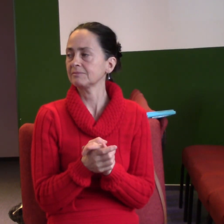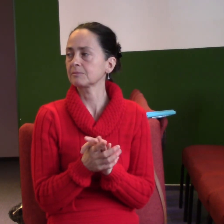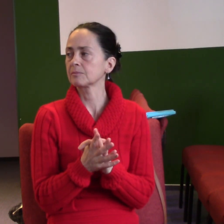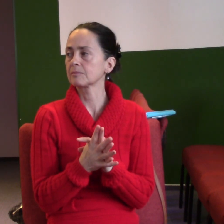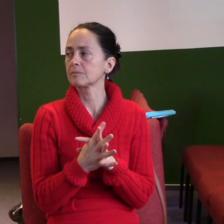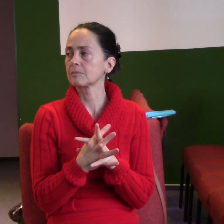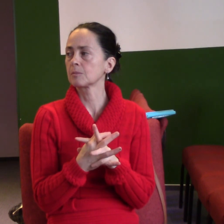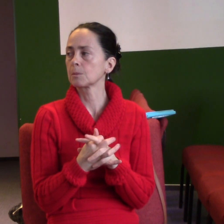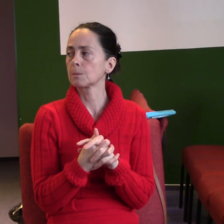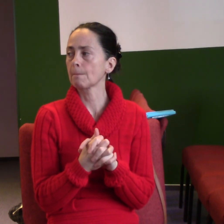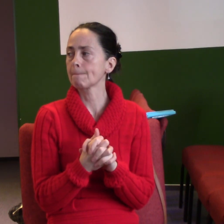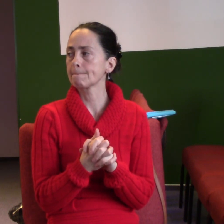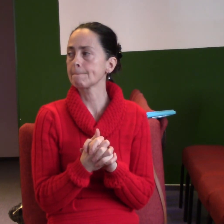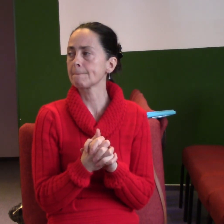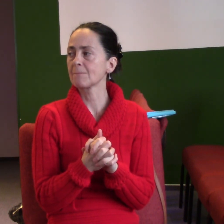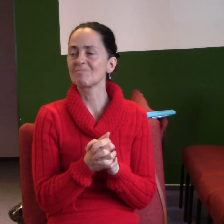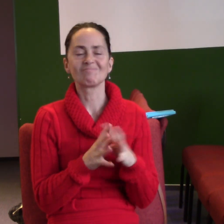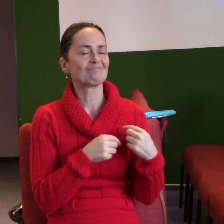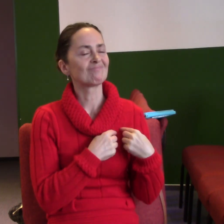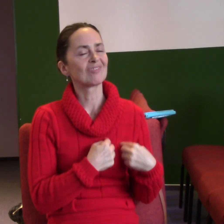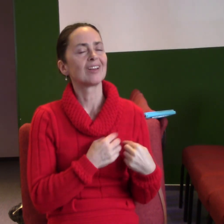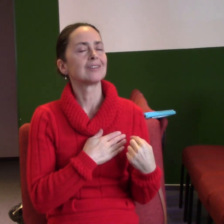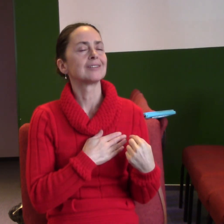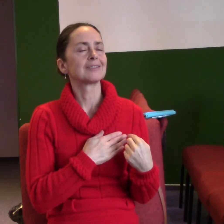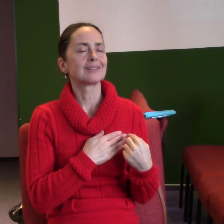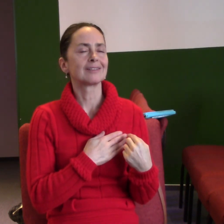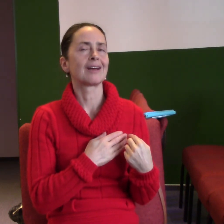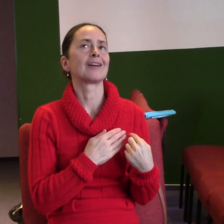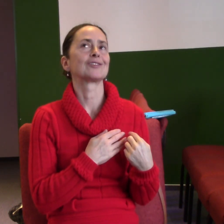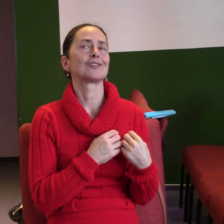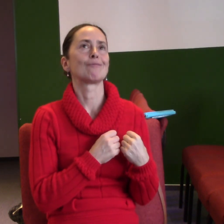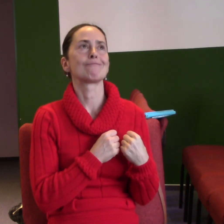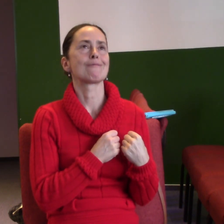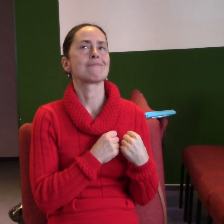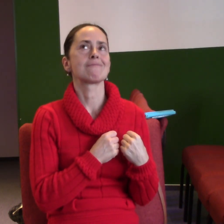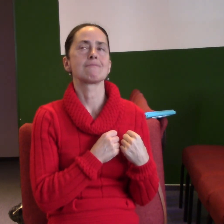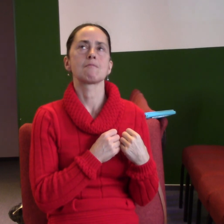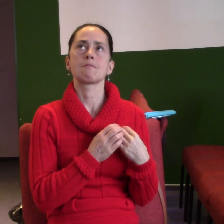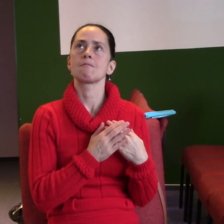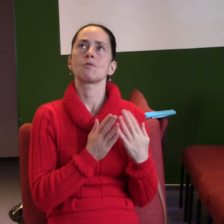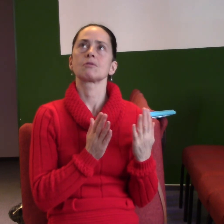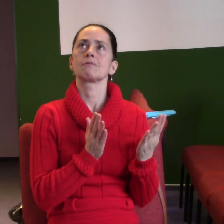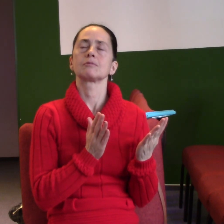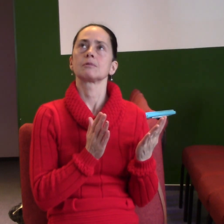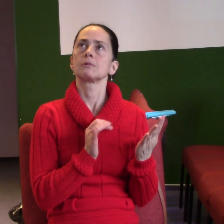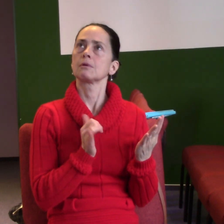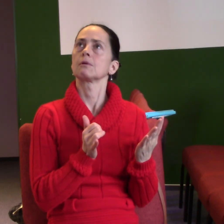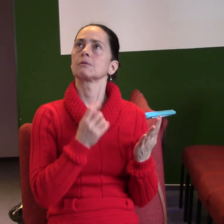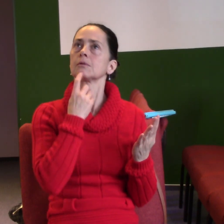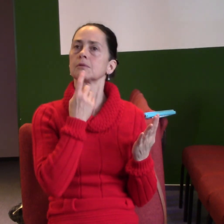A naše srdce se zachvělo a my jsme najednou řekli ano k ten nabídce lásky a toho odpuštění. Vy si tady jsi a toužíš,